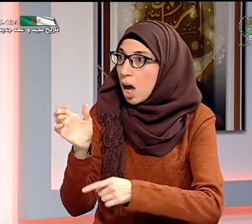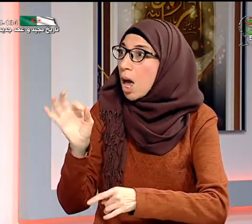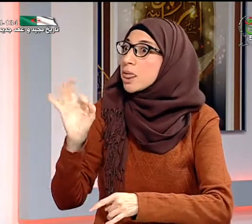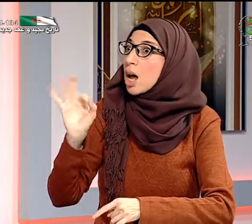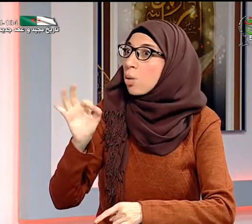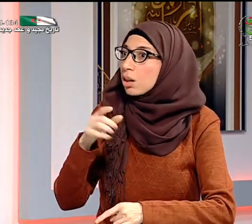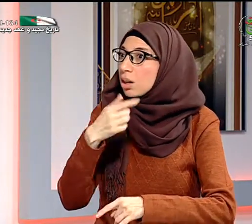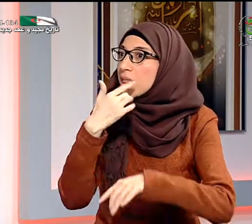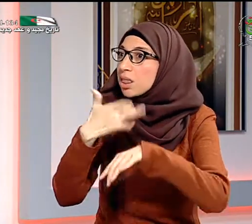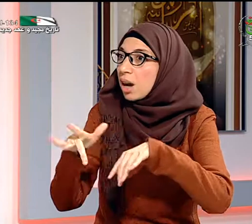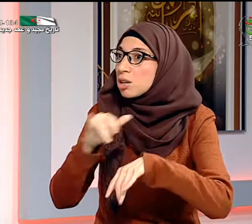يقول كيف أنت